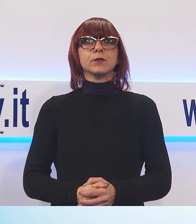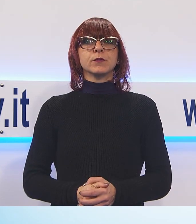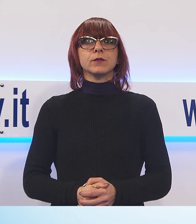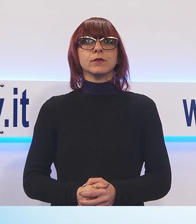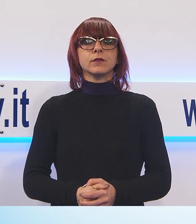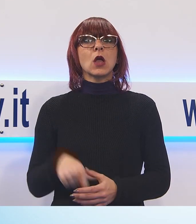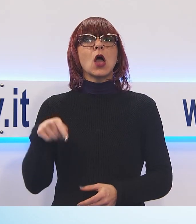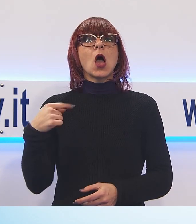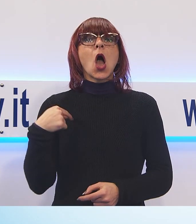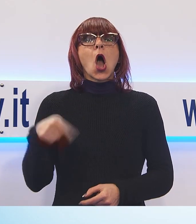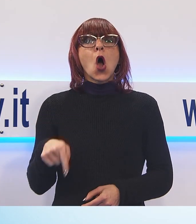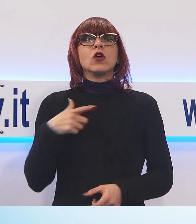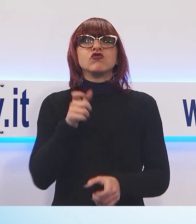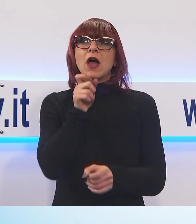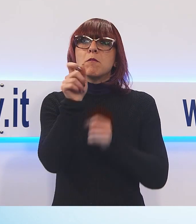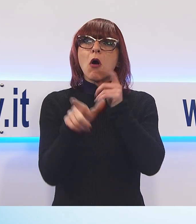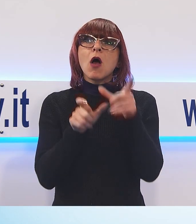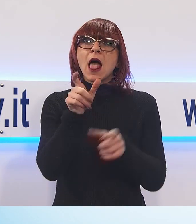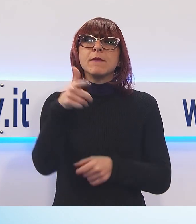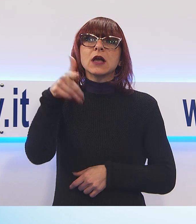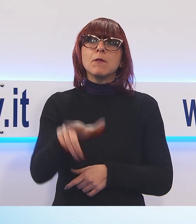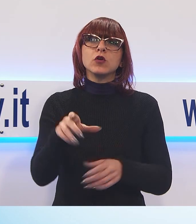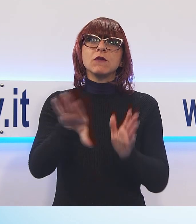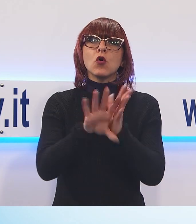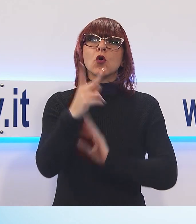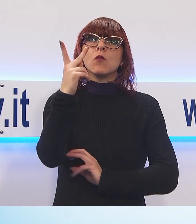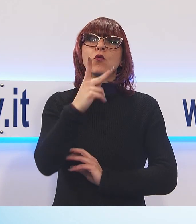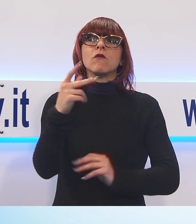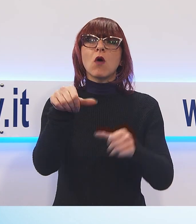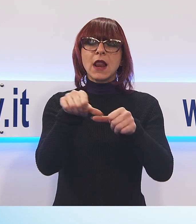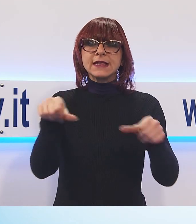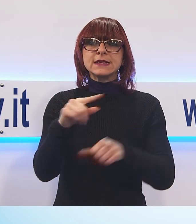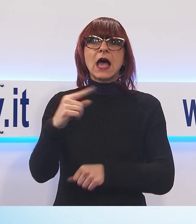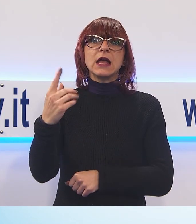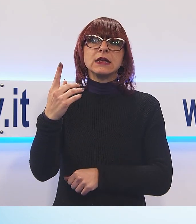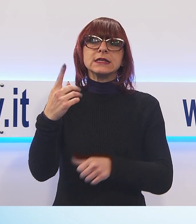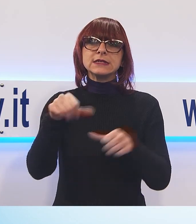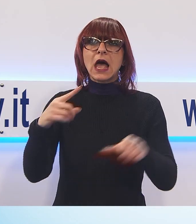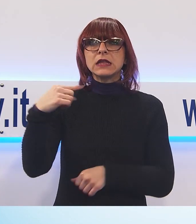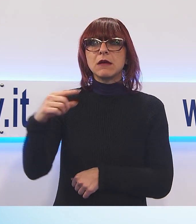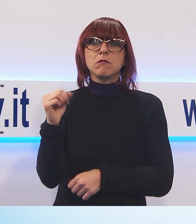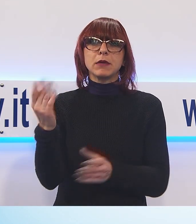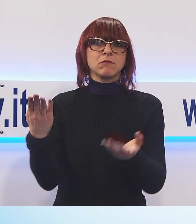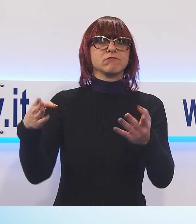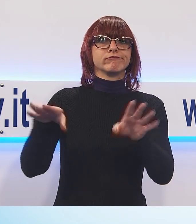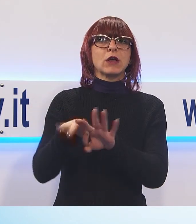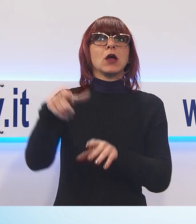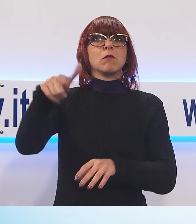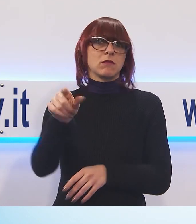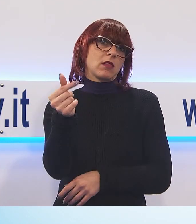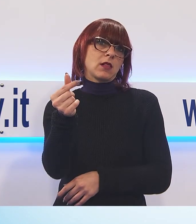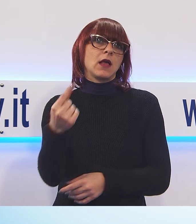Comune che vorrebbe alienare la sede storica della Casa delle Donne per motivi di dissesto e il Centro